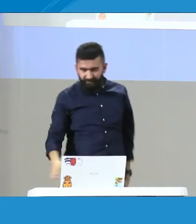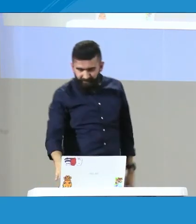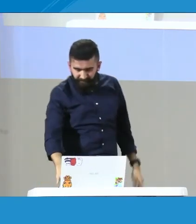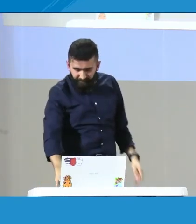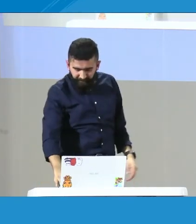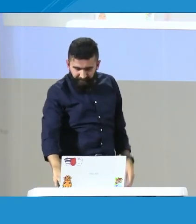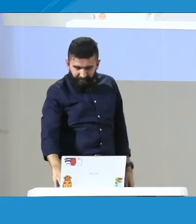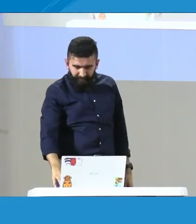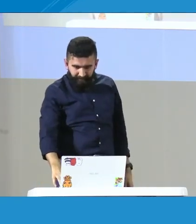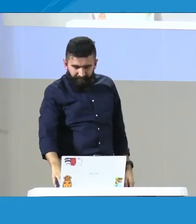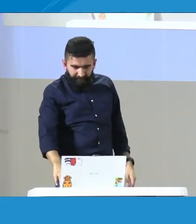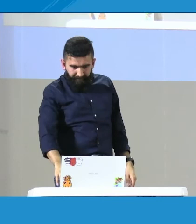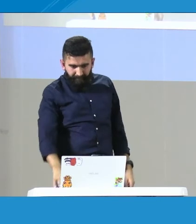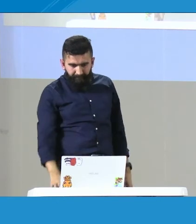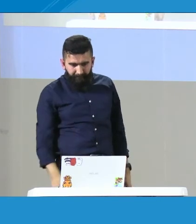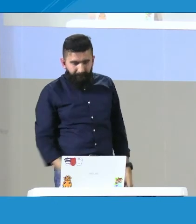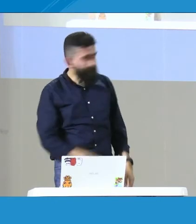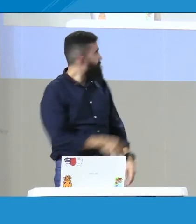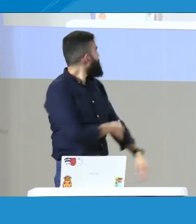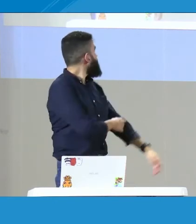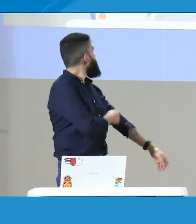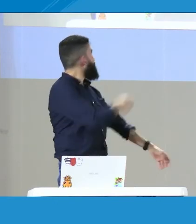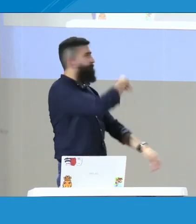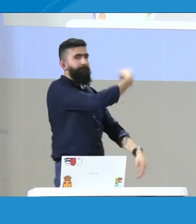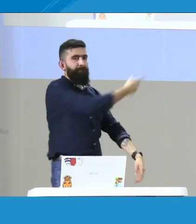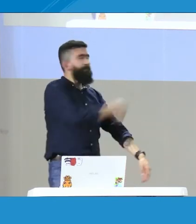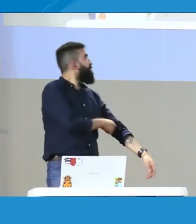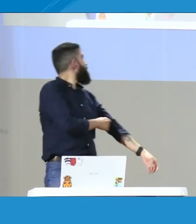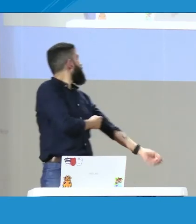salir la convocatoria para que se empiece a realizar la encuesta.